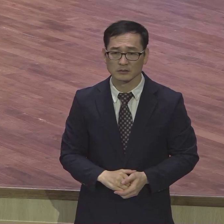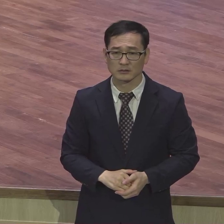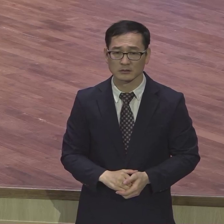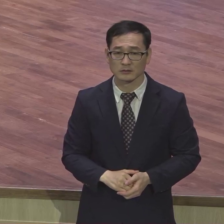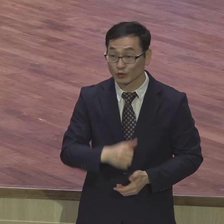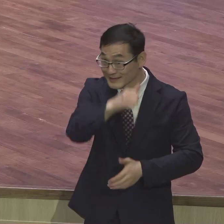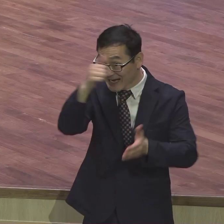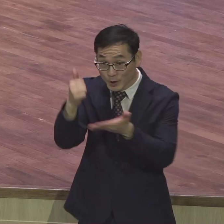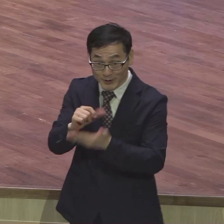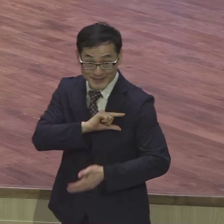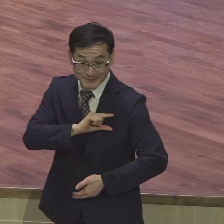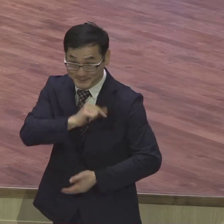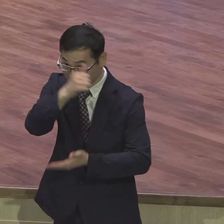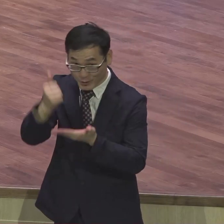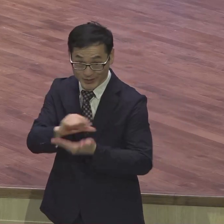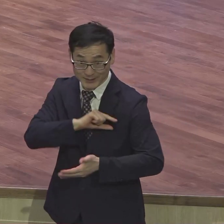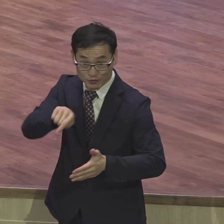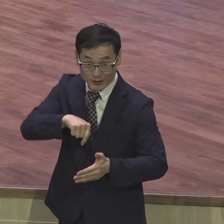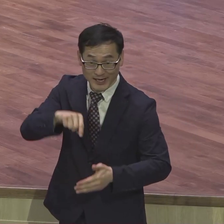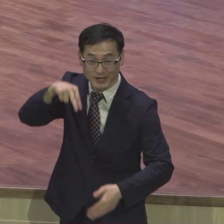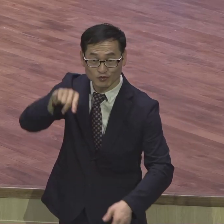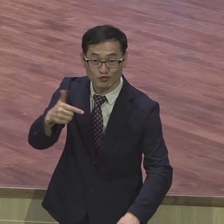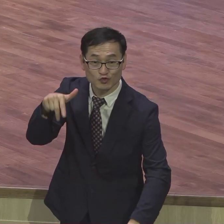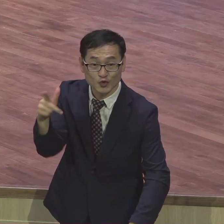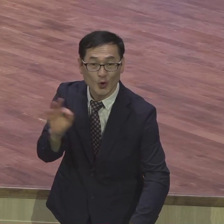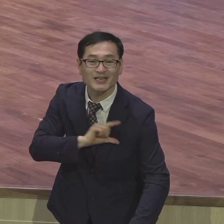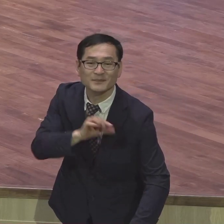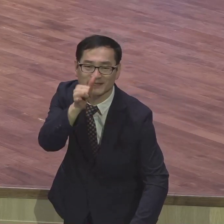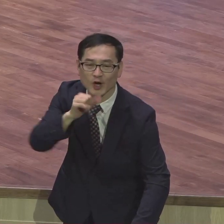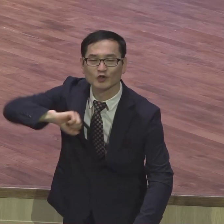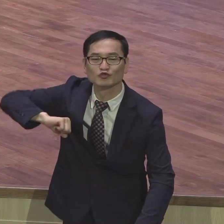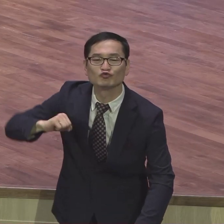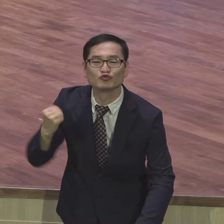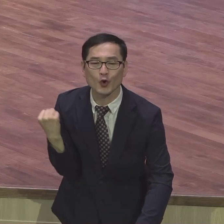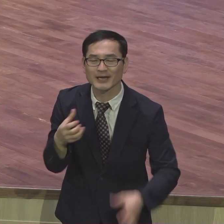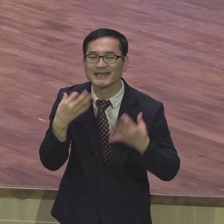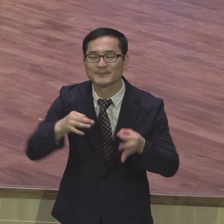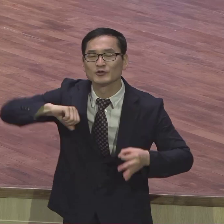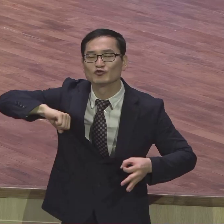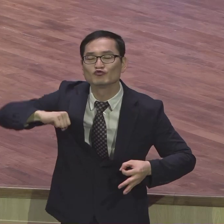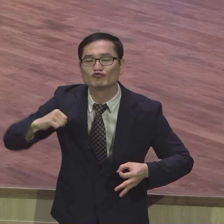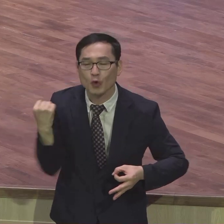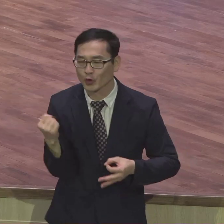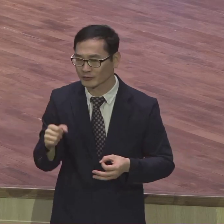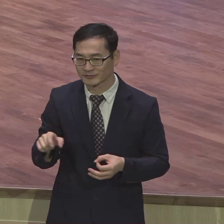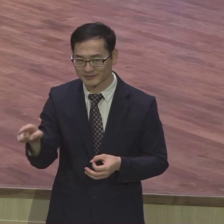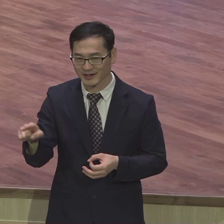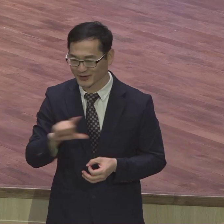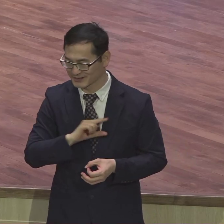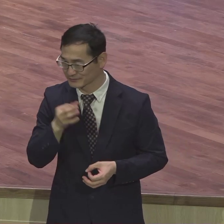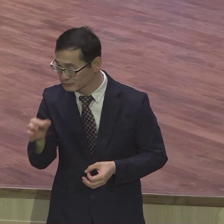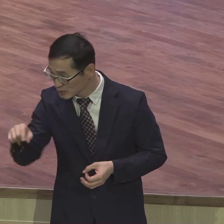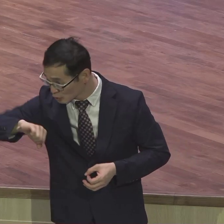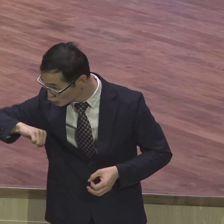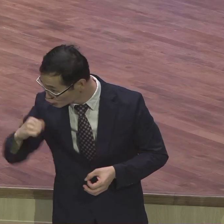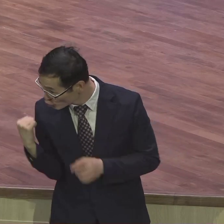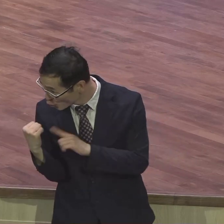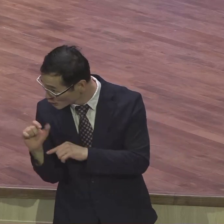왜 순종이라는지 물어봤어요 제가 이름이 어떻게 순종입니까 제가 젊을 때 하도 별나게 살아가지고